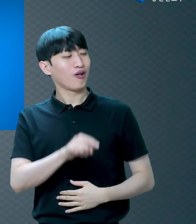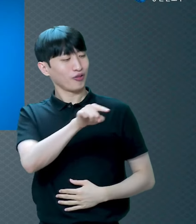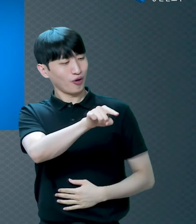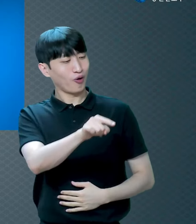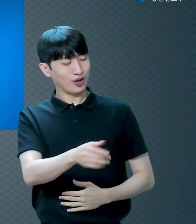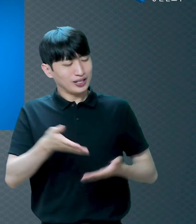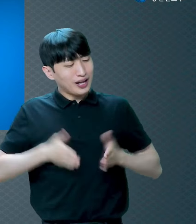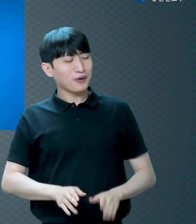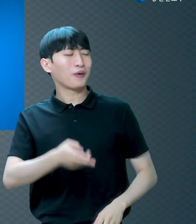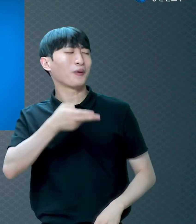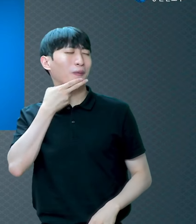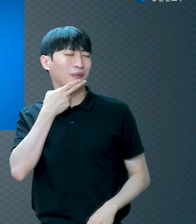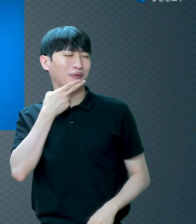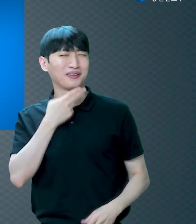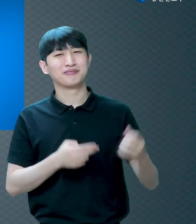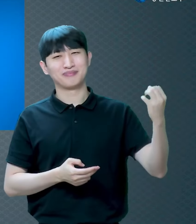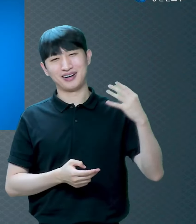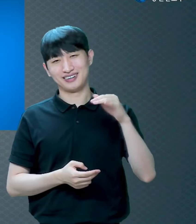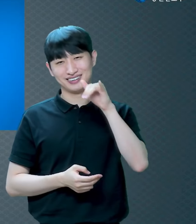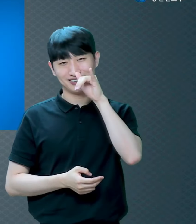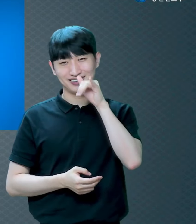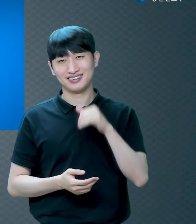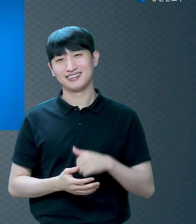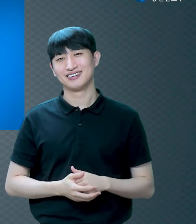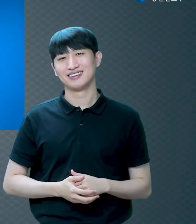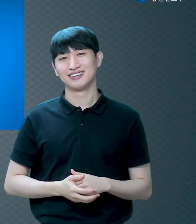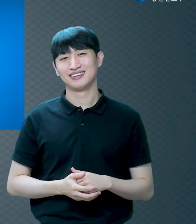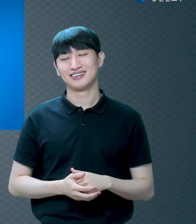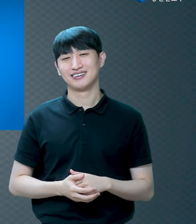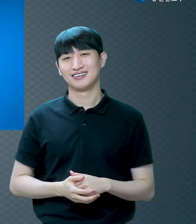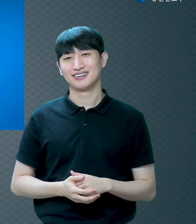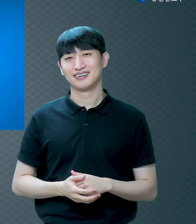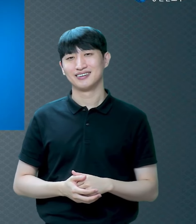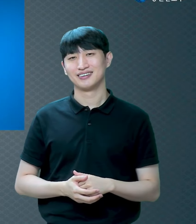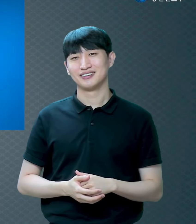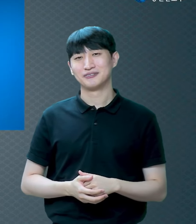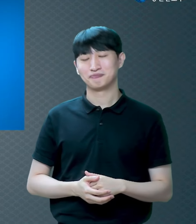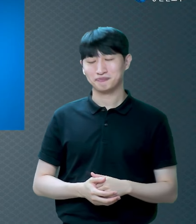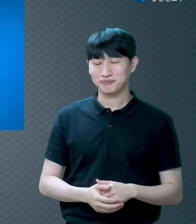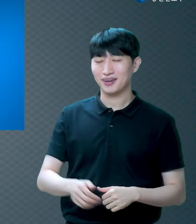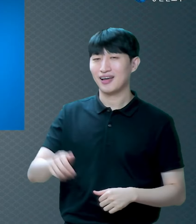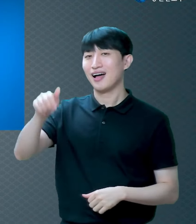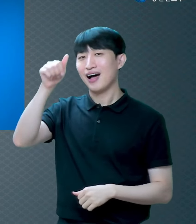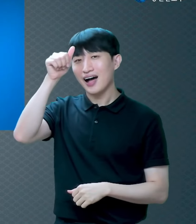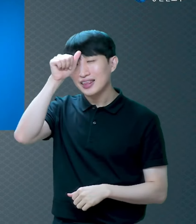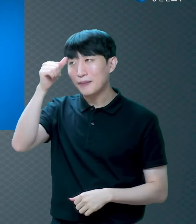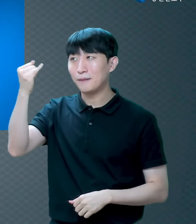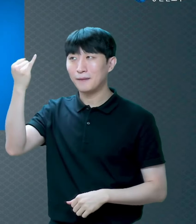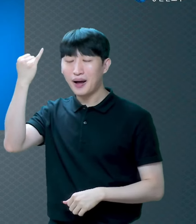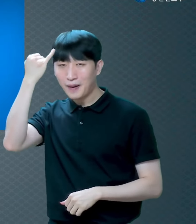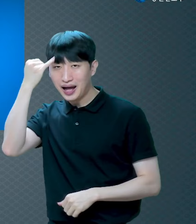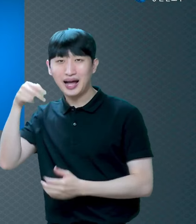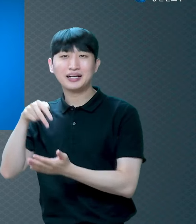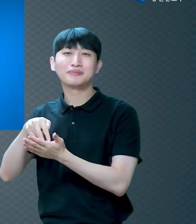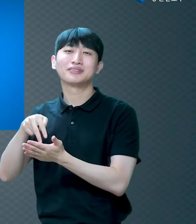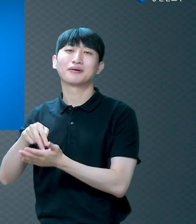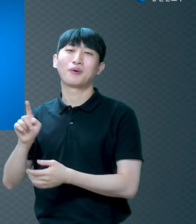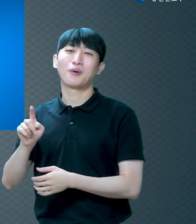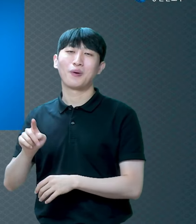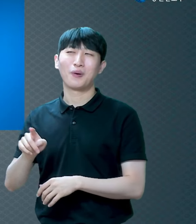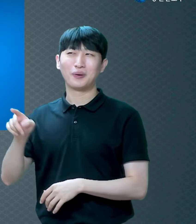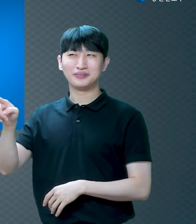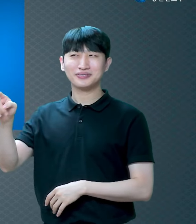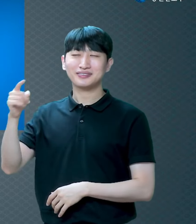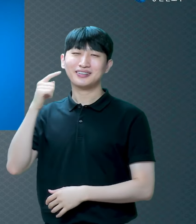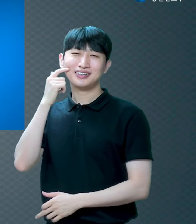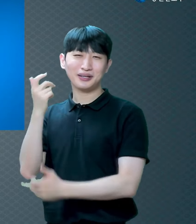기억에 남는 얘기죠 아담과 하와가 에덴 동산이 얼마나 그리웠겠어요 야 선악과만